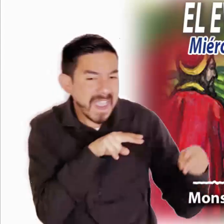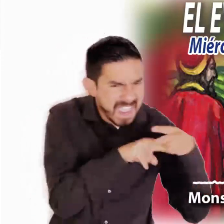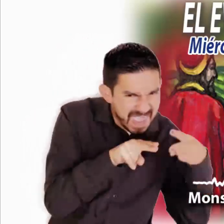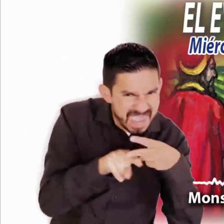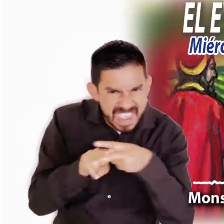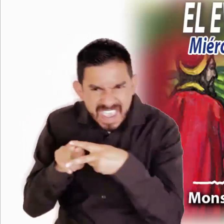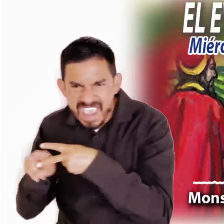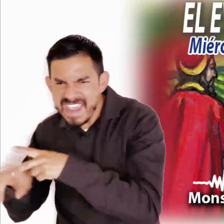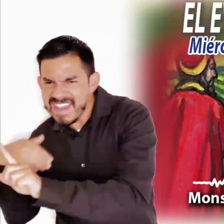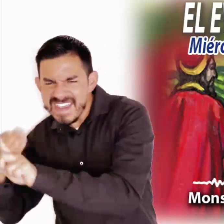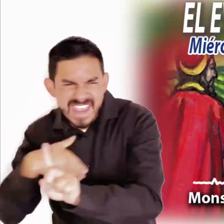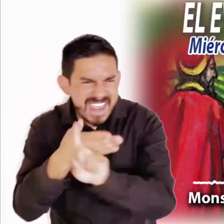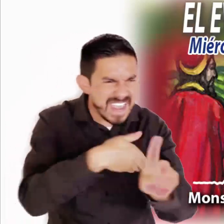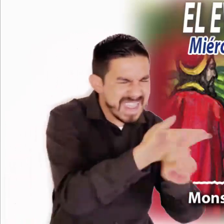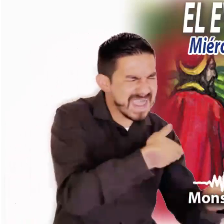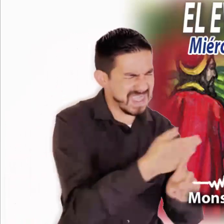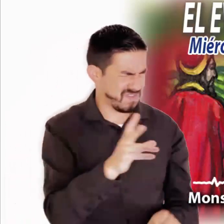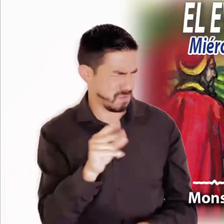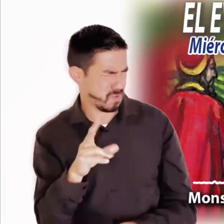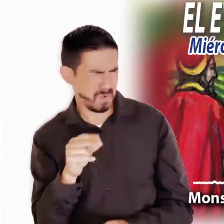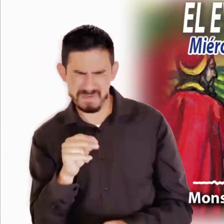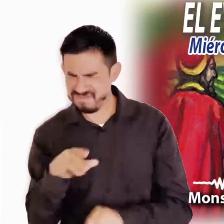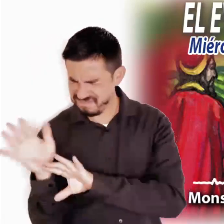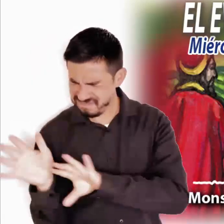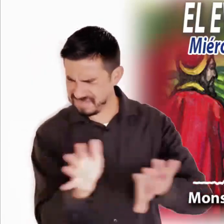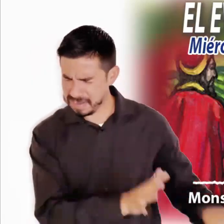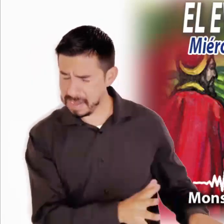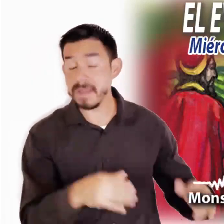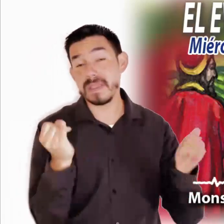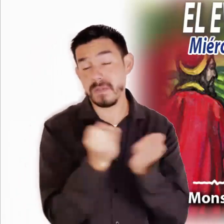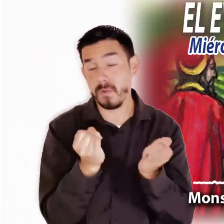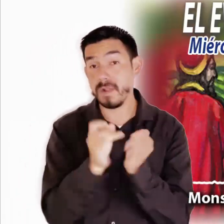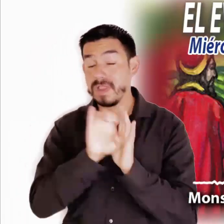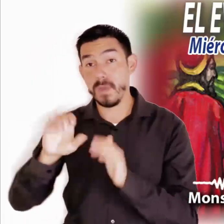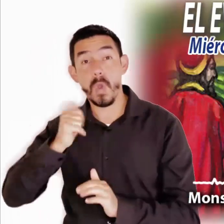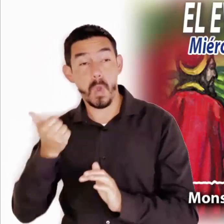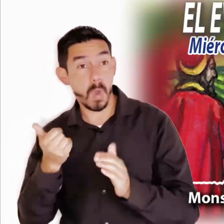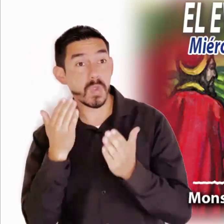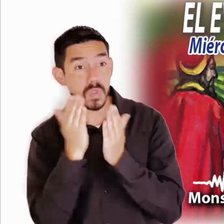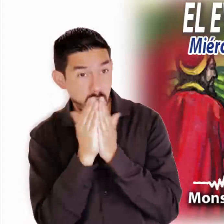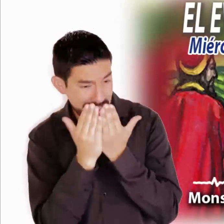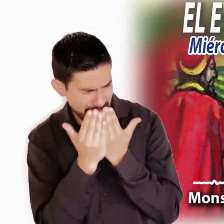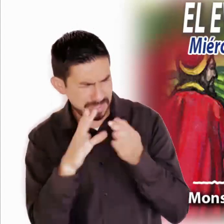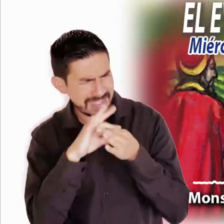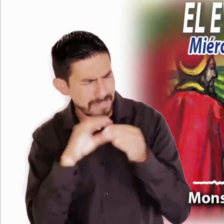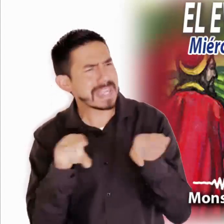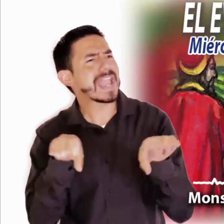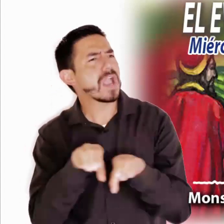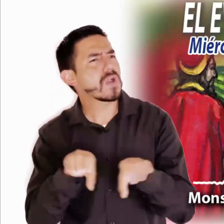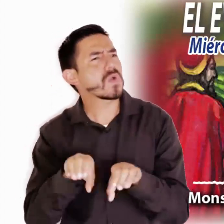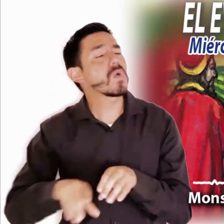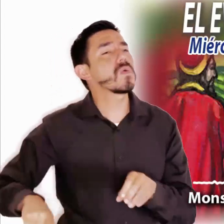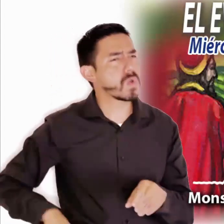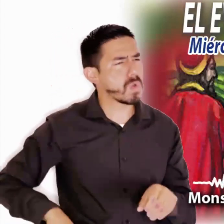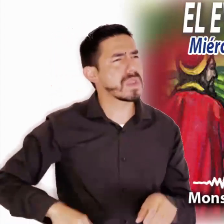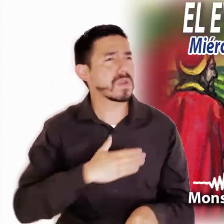engañar, en destruir. Hay otros textos muy favorables a la monarquía y a la autoridad